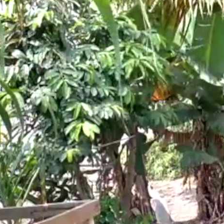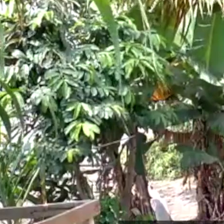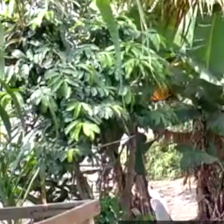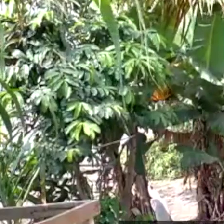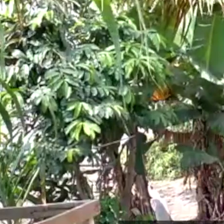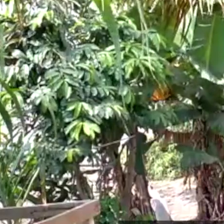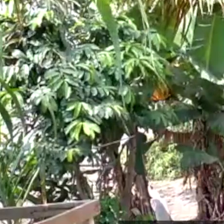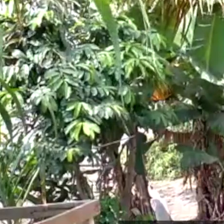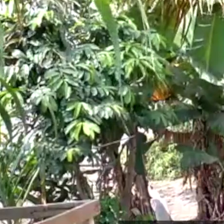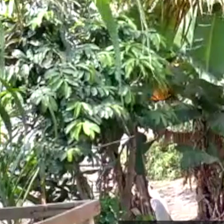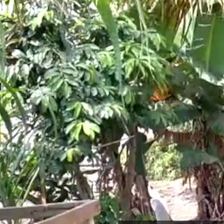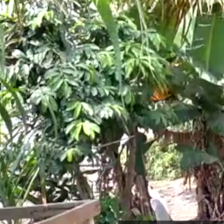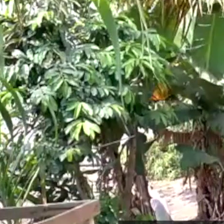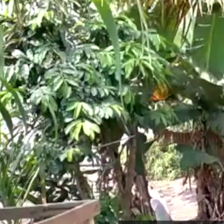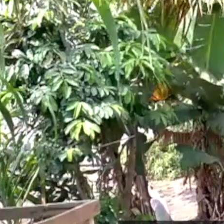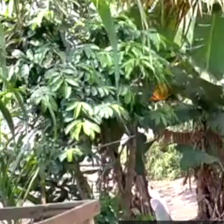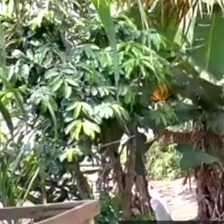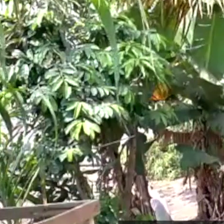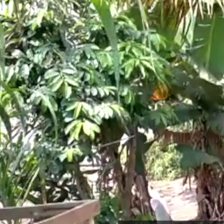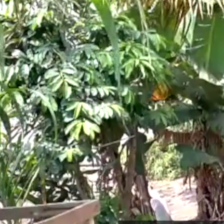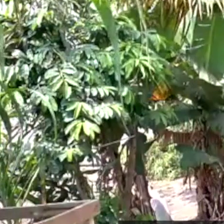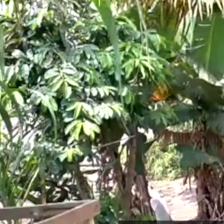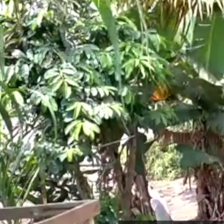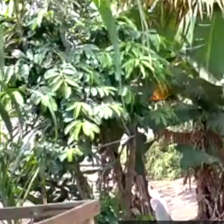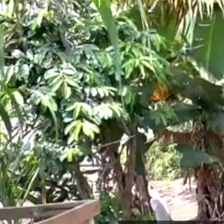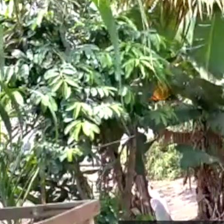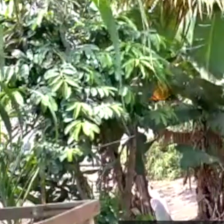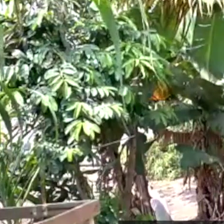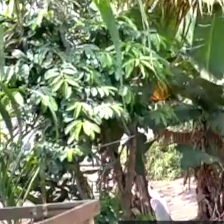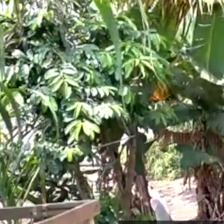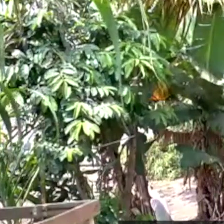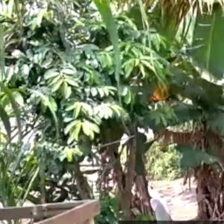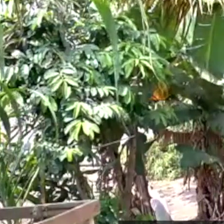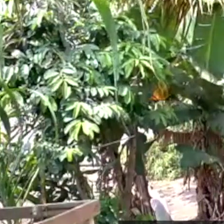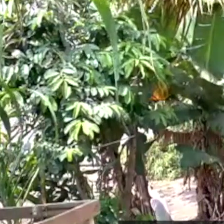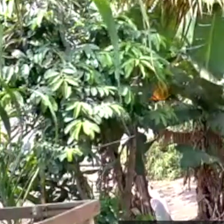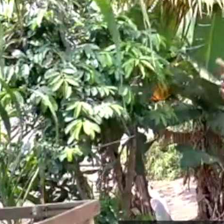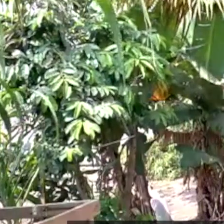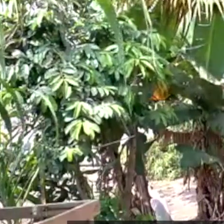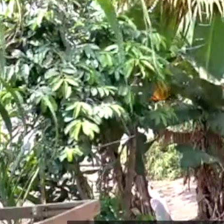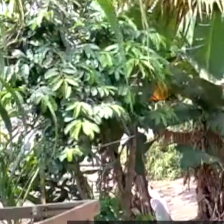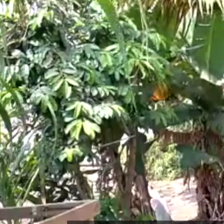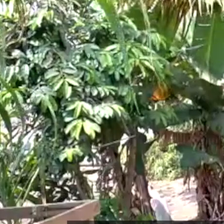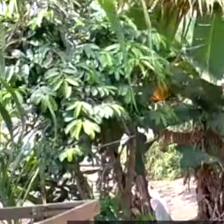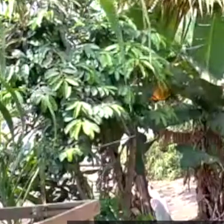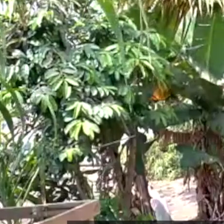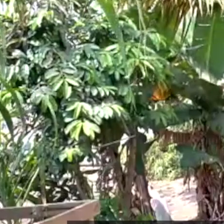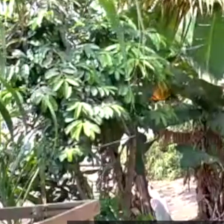Comecei a aprender a carpintaria com 13 anos de idade, em casa com meu pai. Depois passei por uma